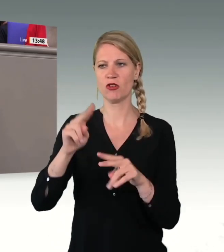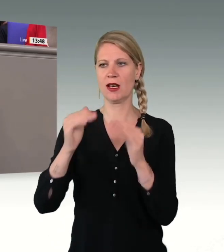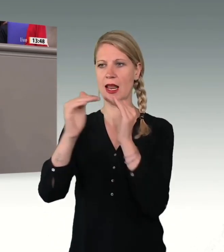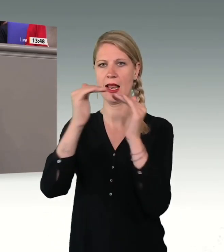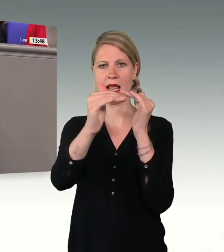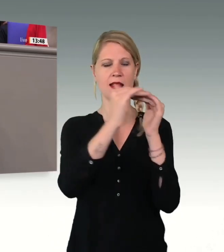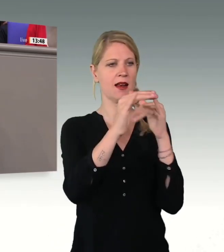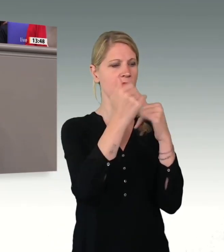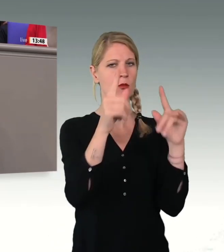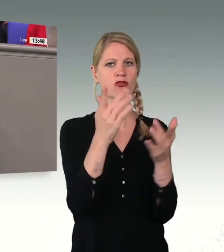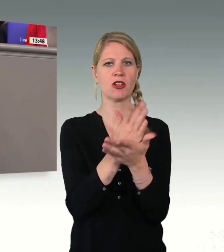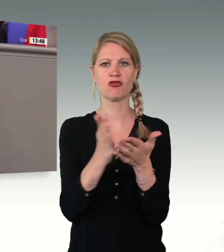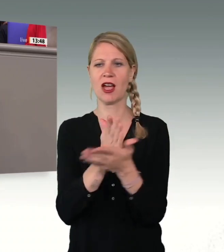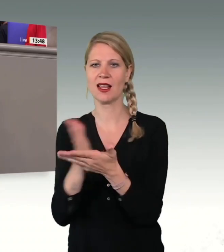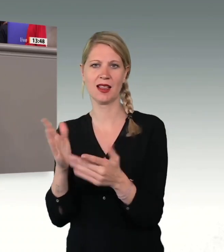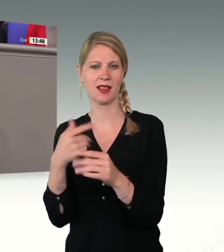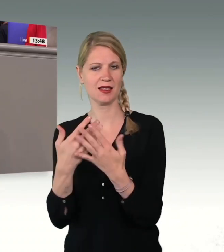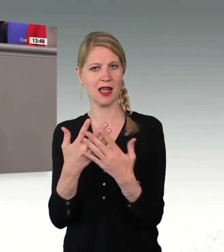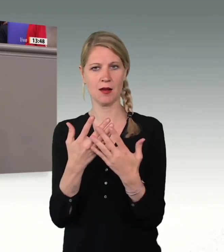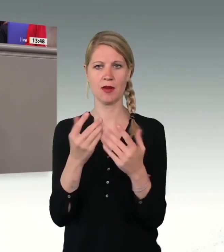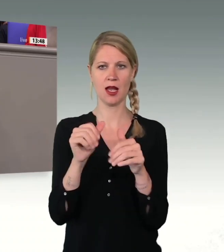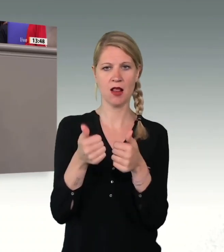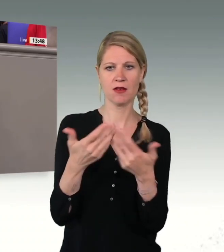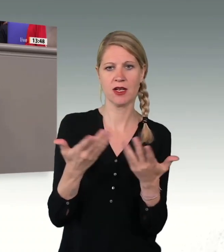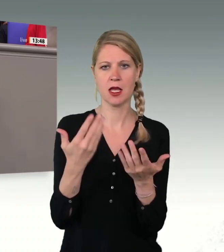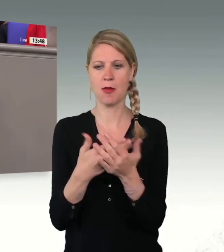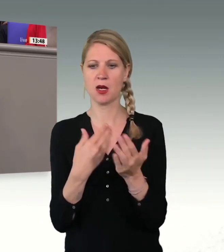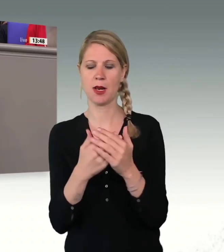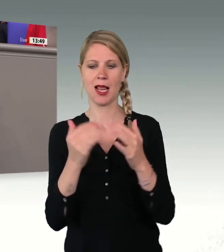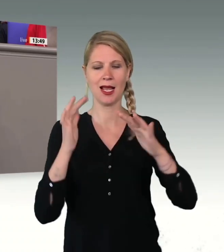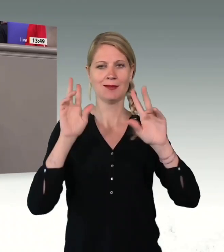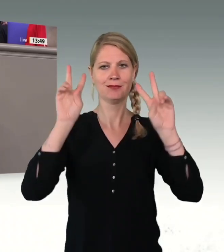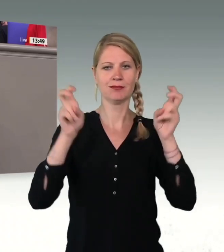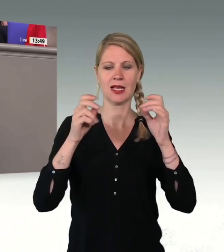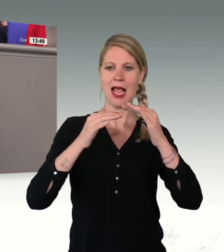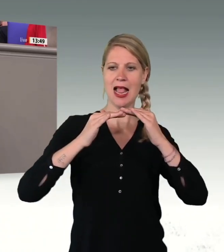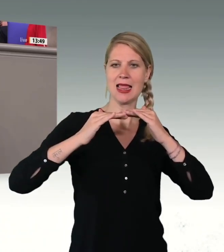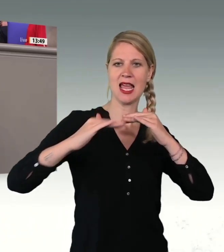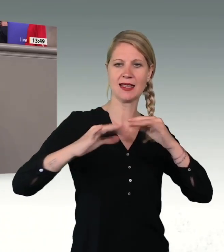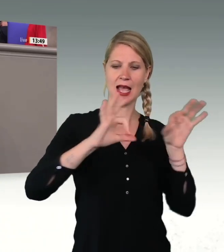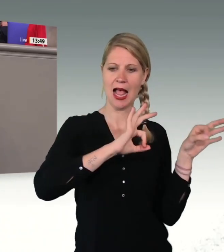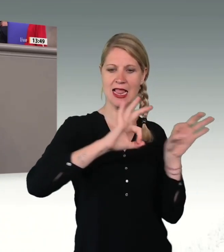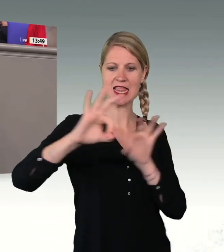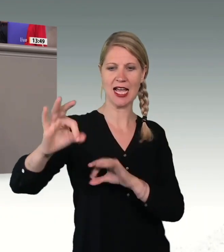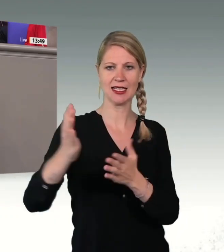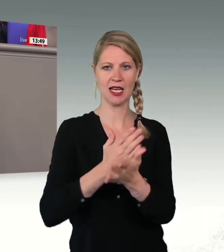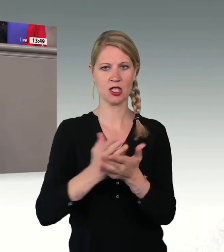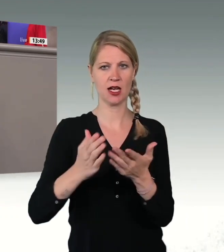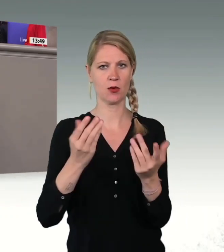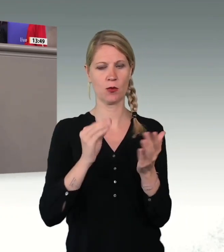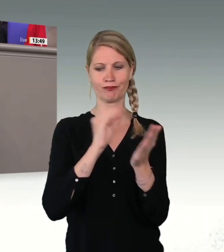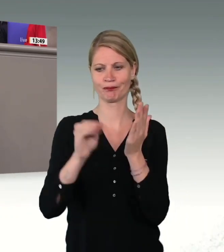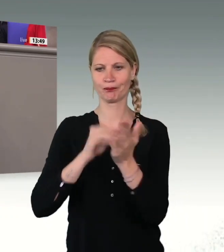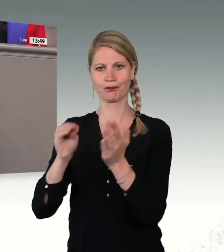Deswegen sind wir der Meinung, dass es nützlich wäre, wenn wir Länderleitentscheidungen bekämen, in denen das Bundesverwaltungsgericht eine